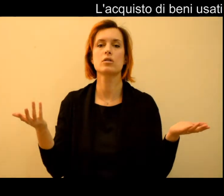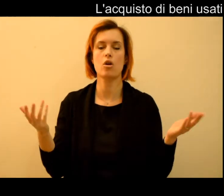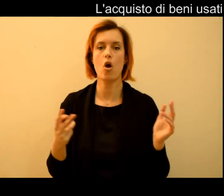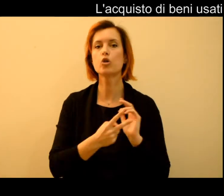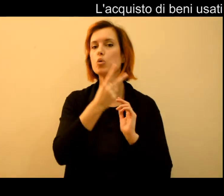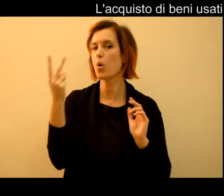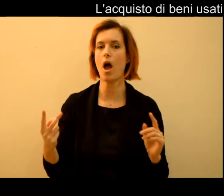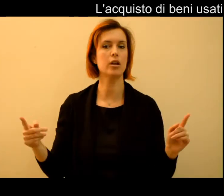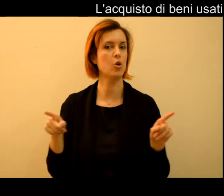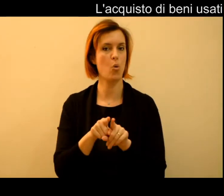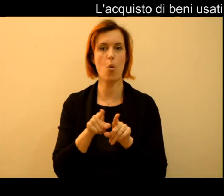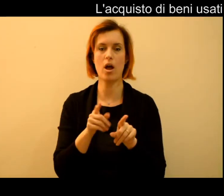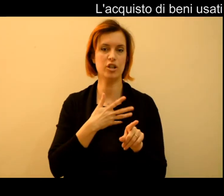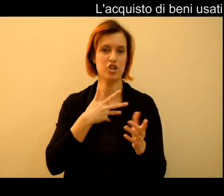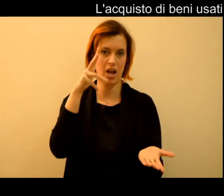garanzia biennale.